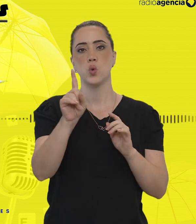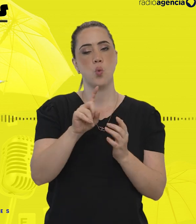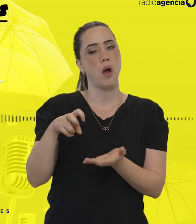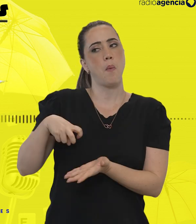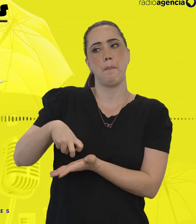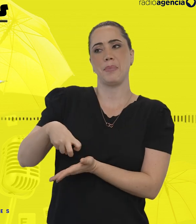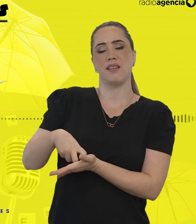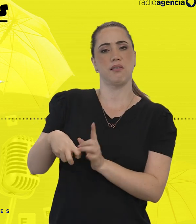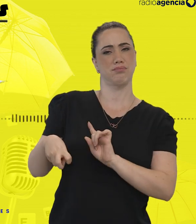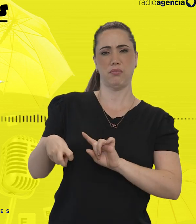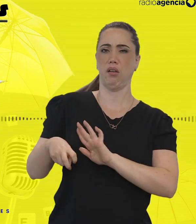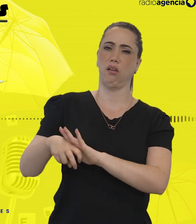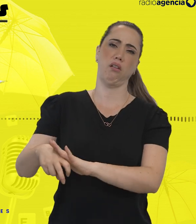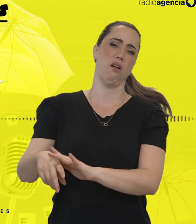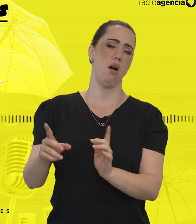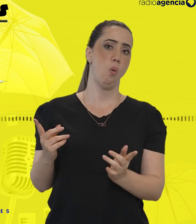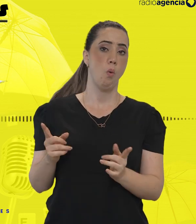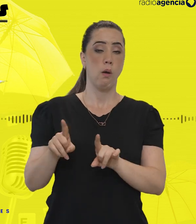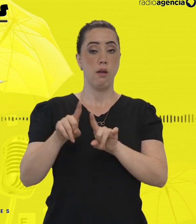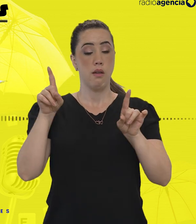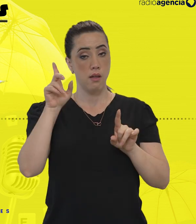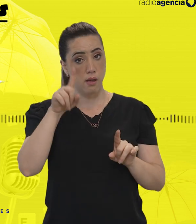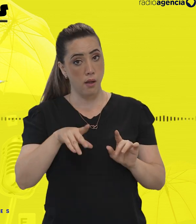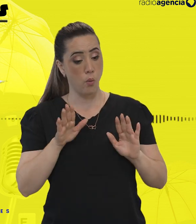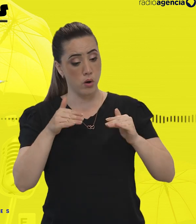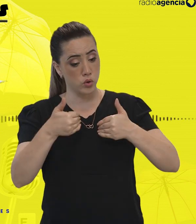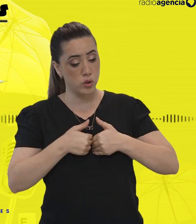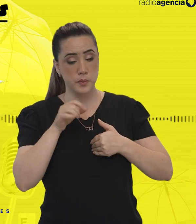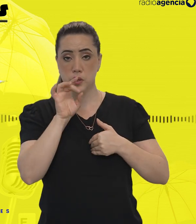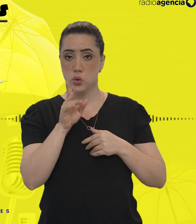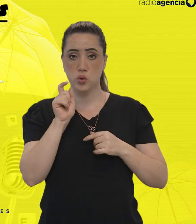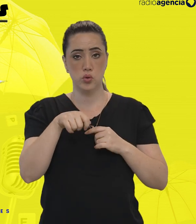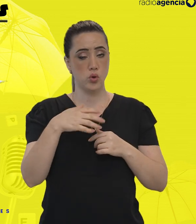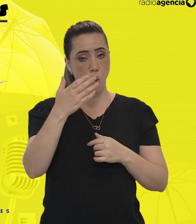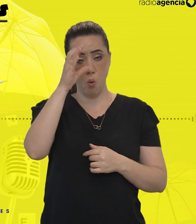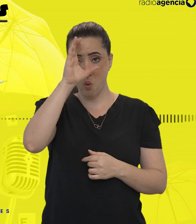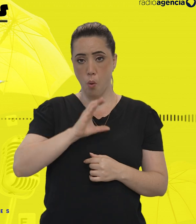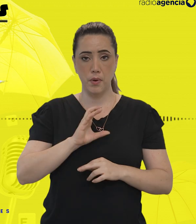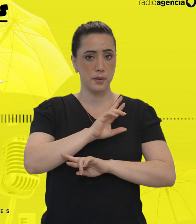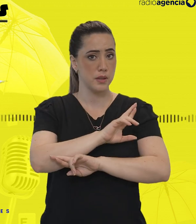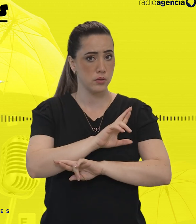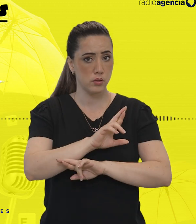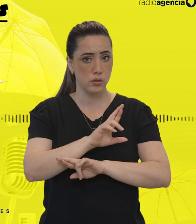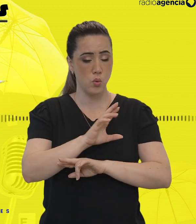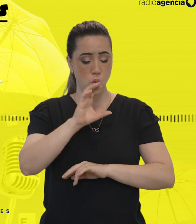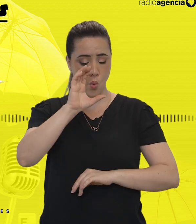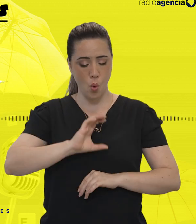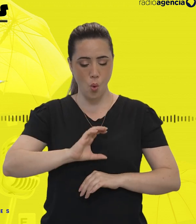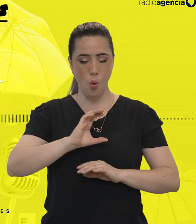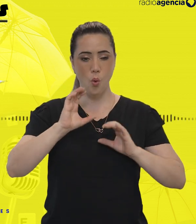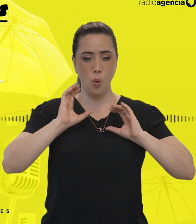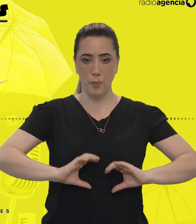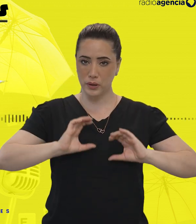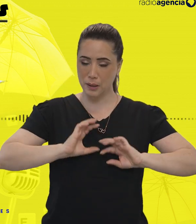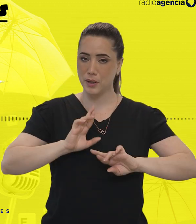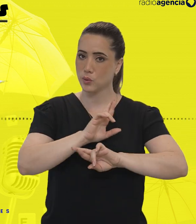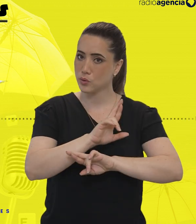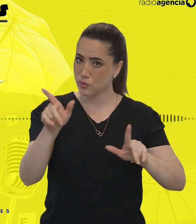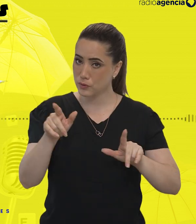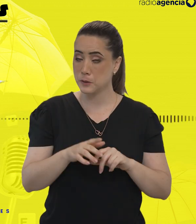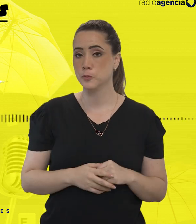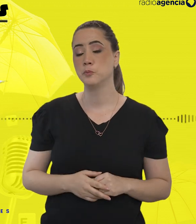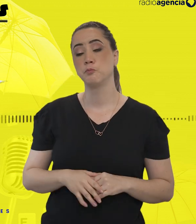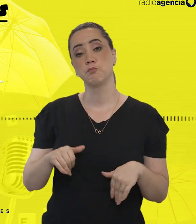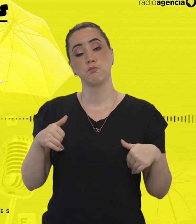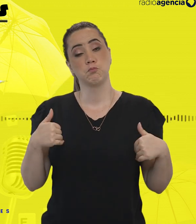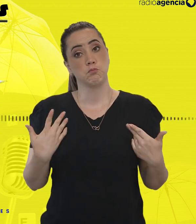castigo, o autismo é apenas uma outra forma de lidar com a vida. Por causa desse protagonismo, pessoas autistas